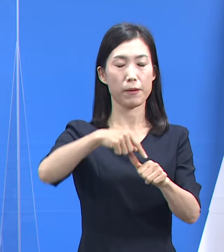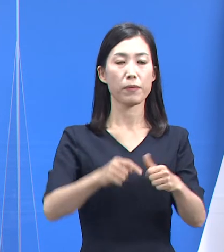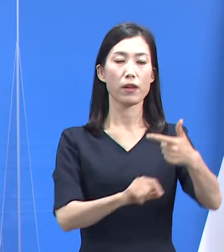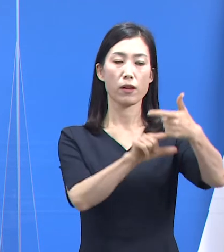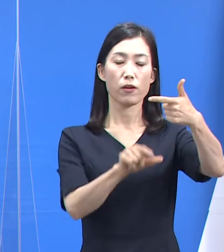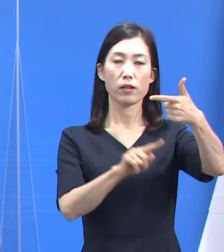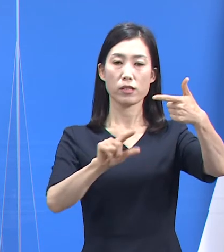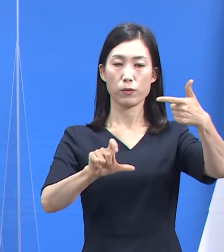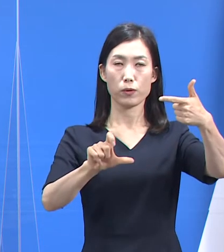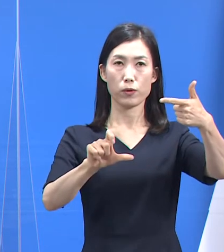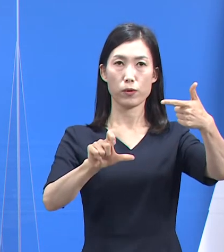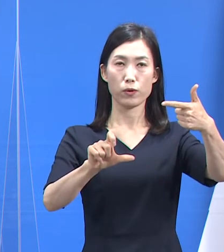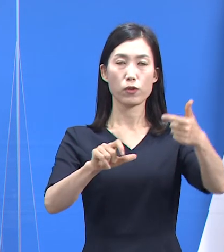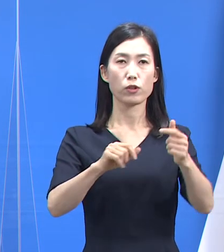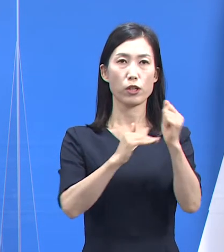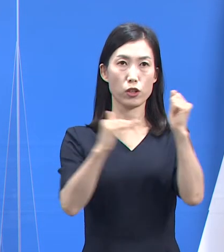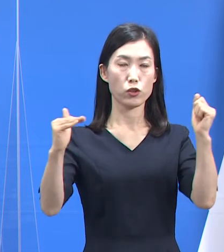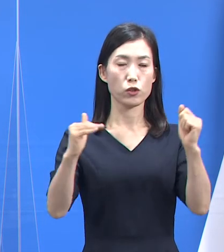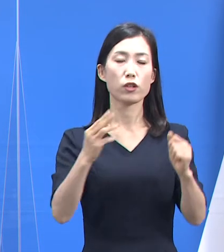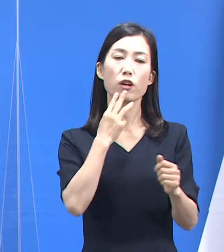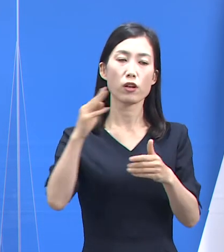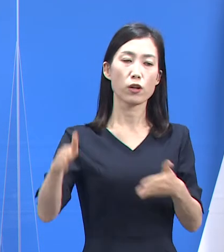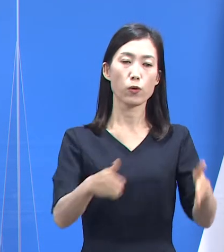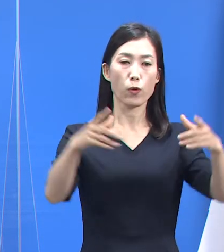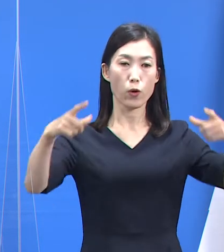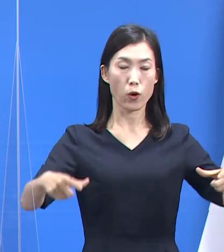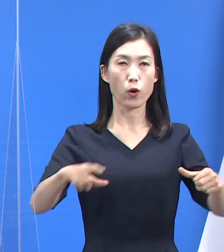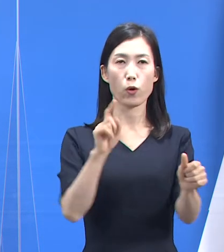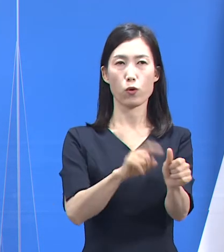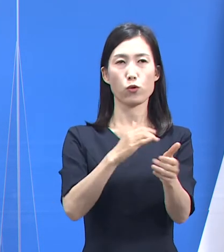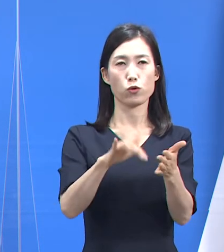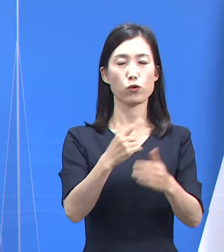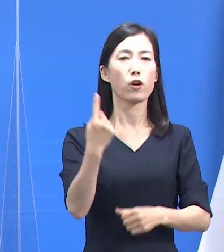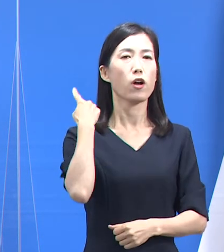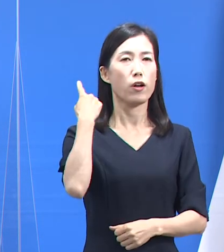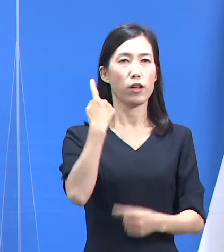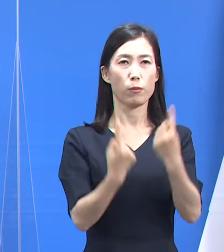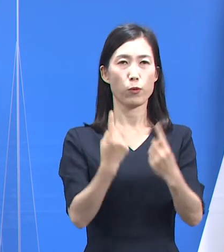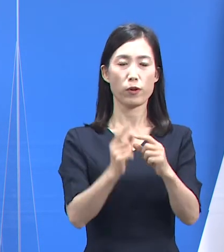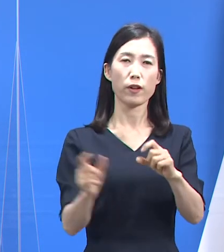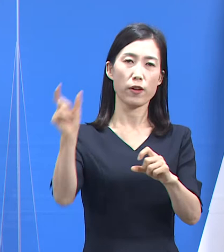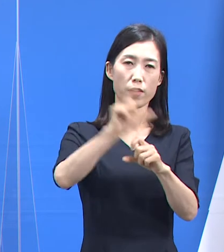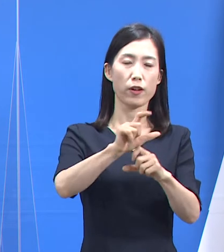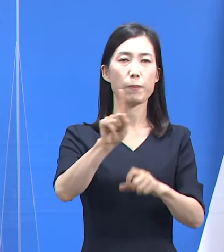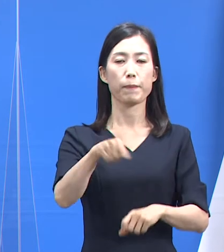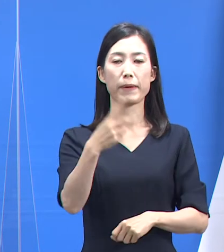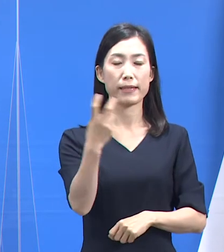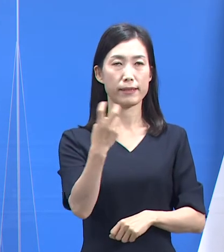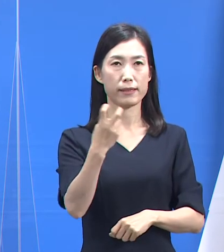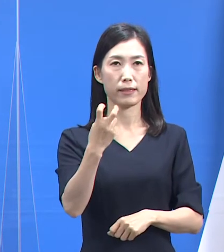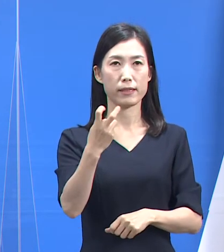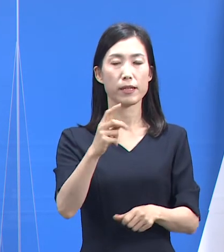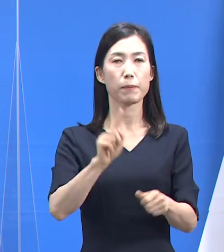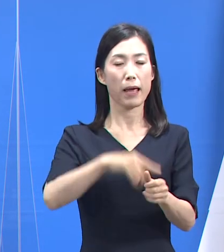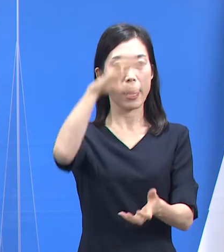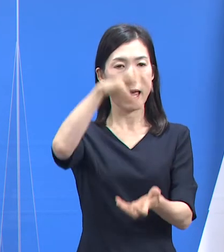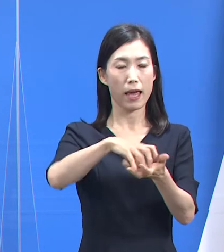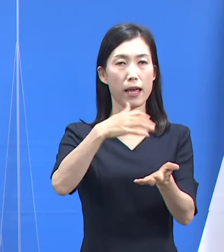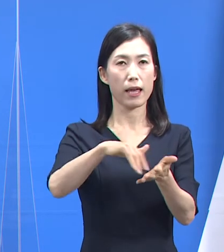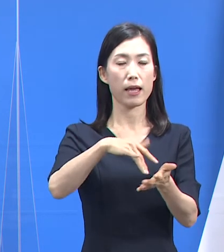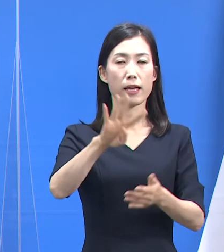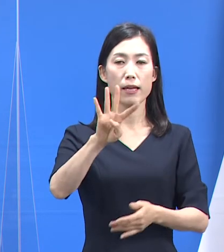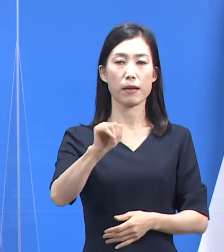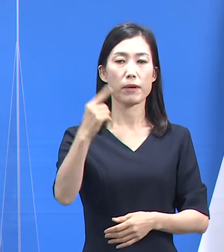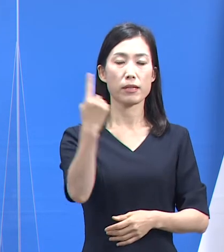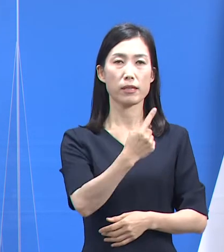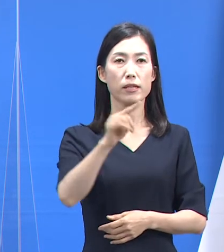15일 0시 기준 경기도의 확진자 수는 전일 오전 0시 대비 120명 증가한 총 4만